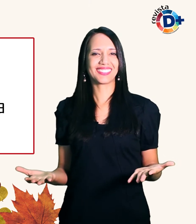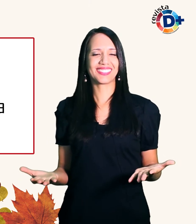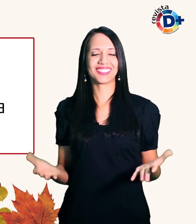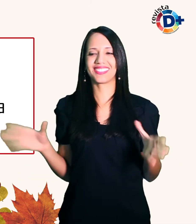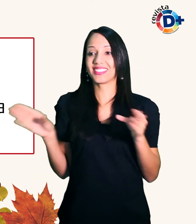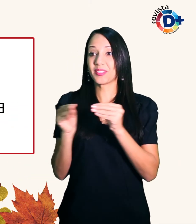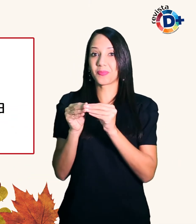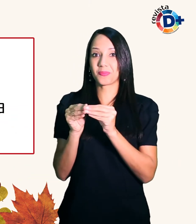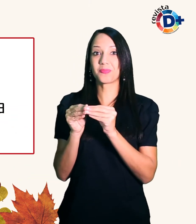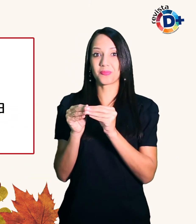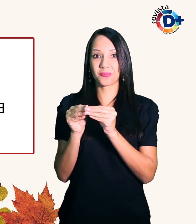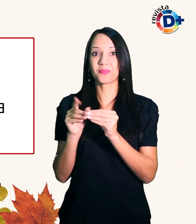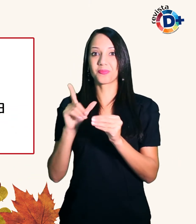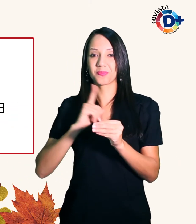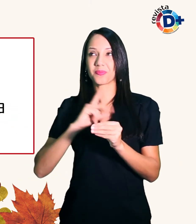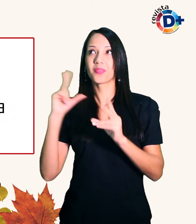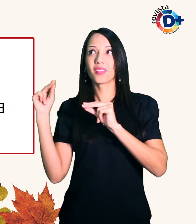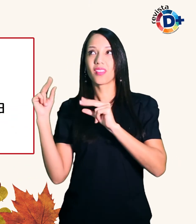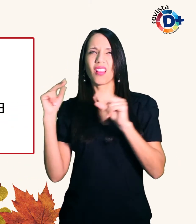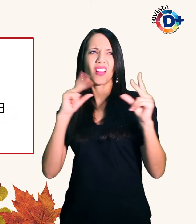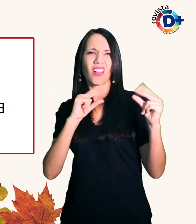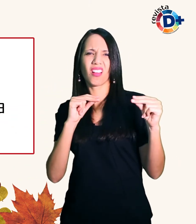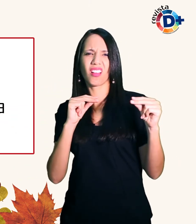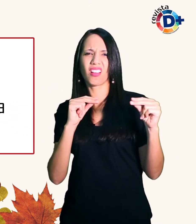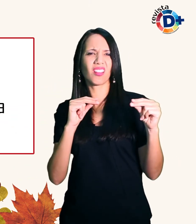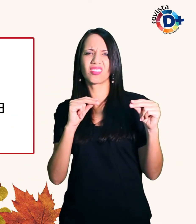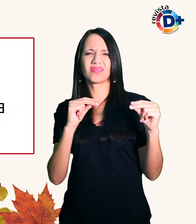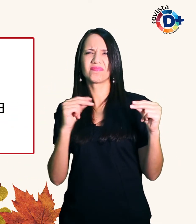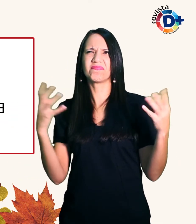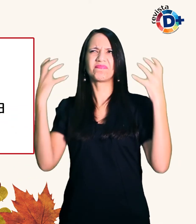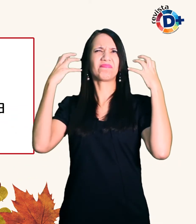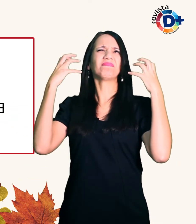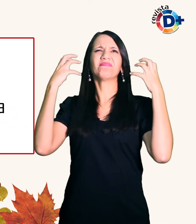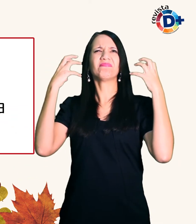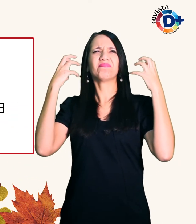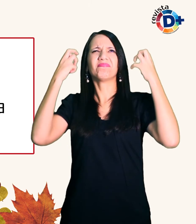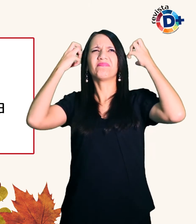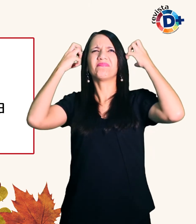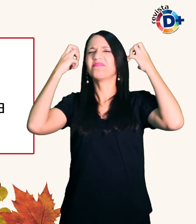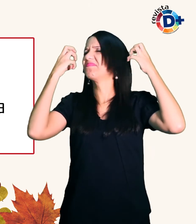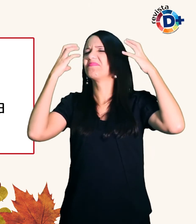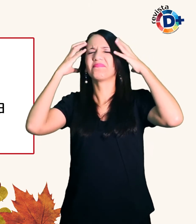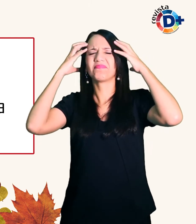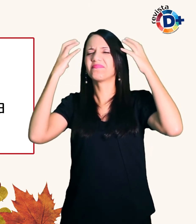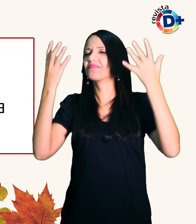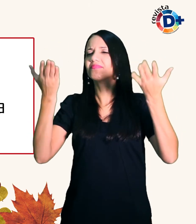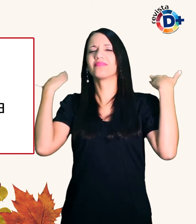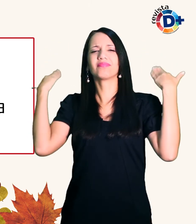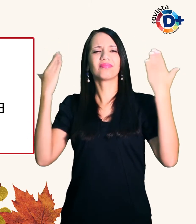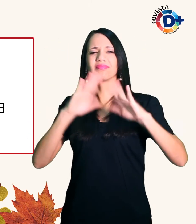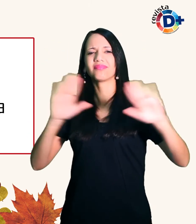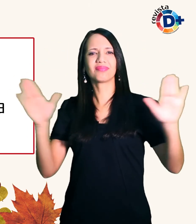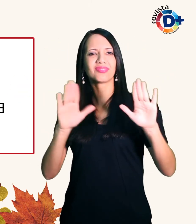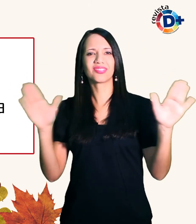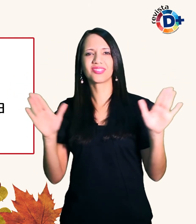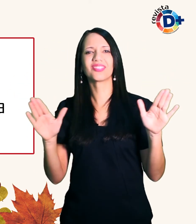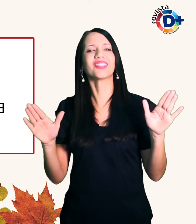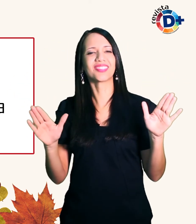Esses comentários não nos atingem de maneira nenhuma Enquanto com muito bom humor